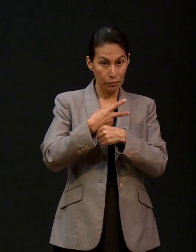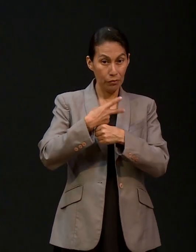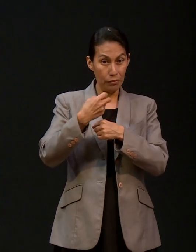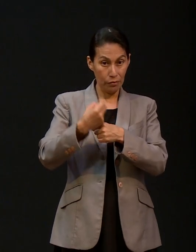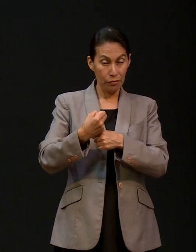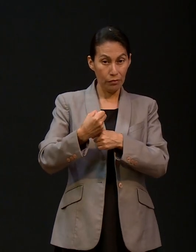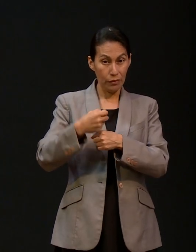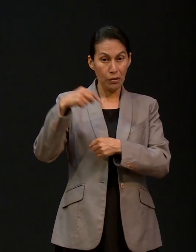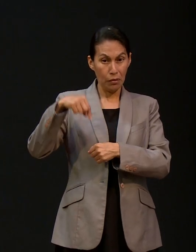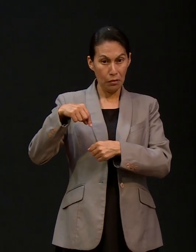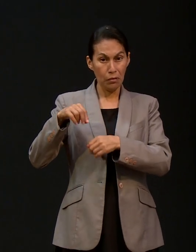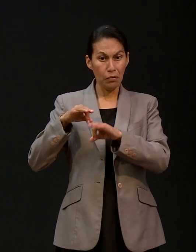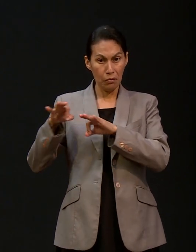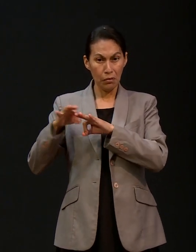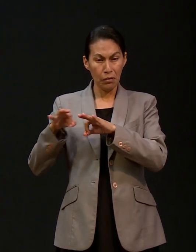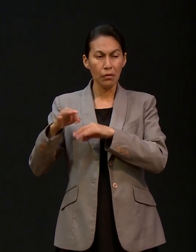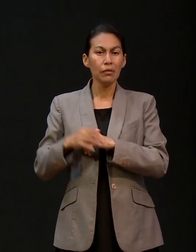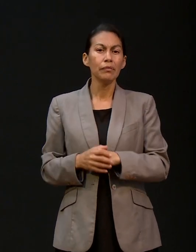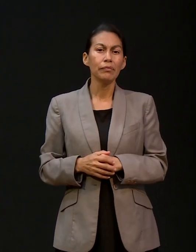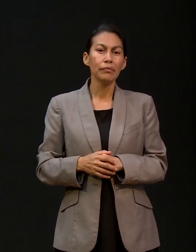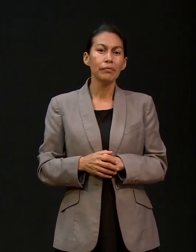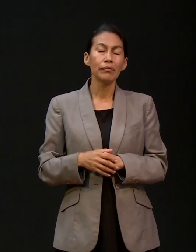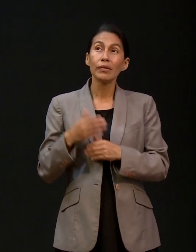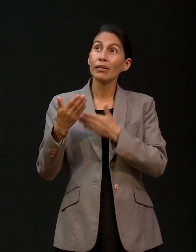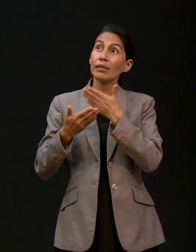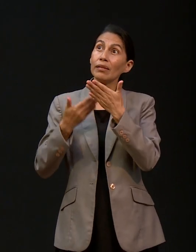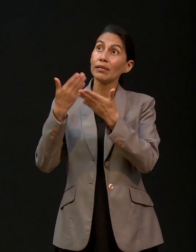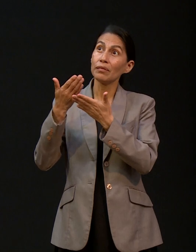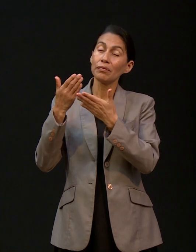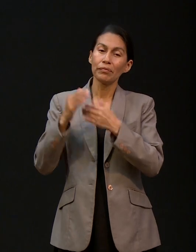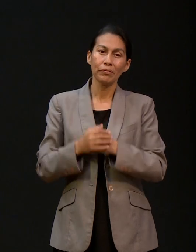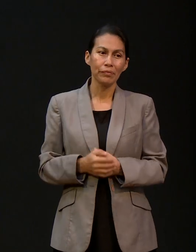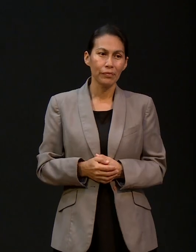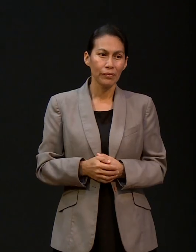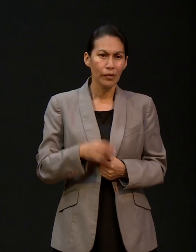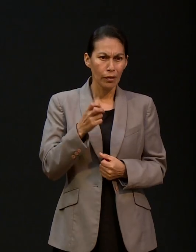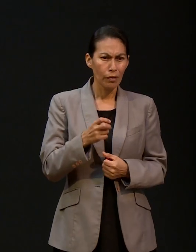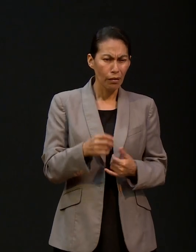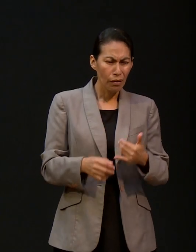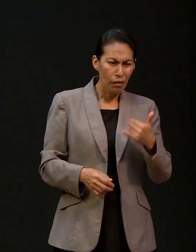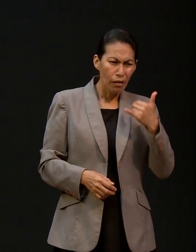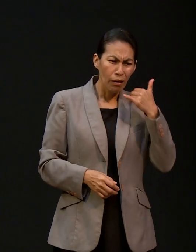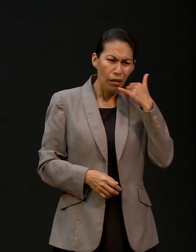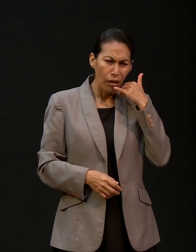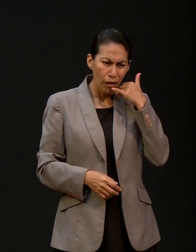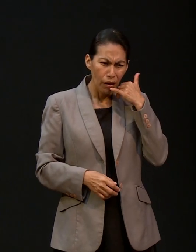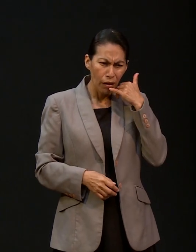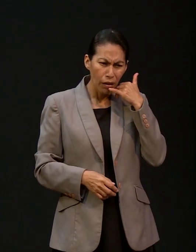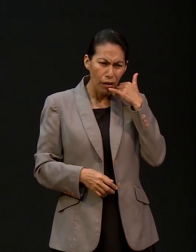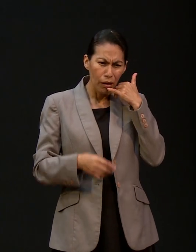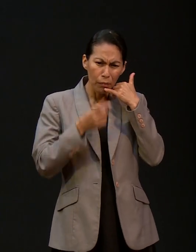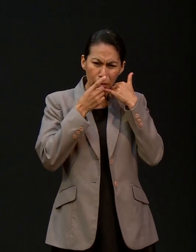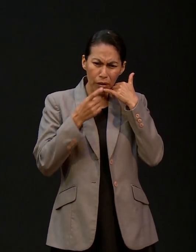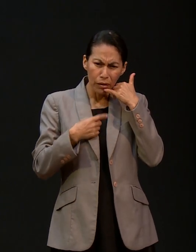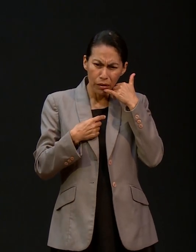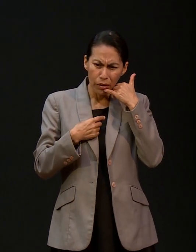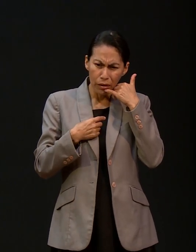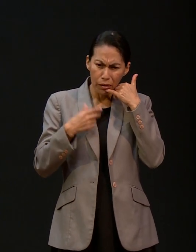invitándonos a venir a trabajar aquí al Señor. Y entonces, cuando recibo esa llamada y me dan la invitación de servir a Dios